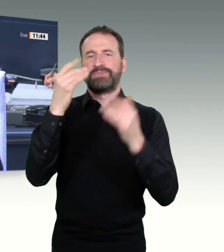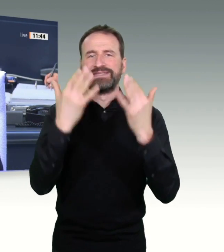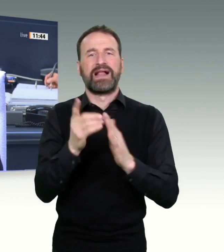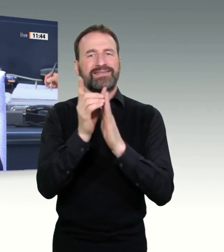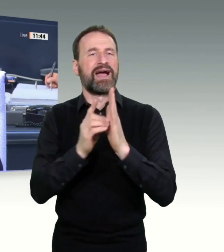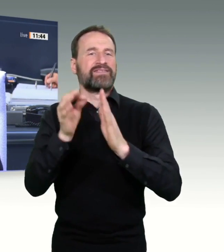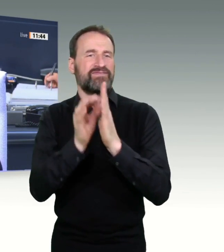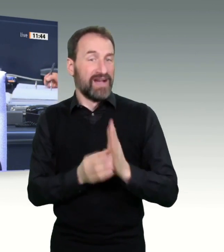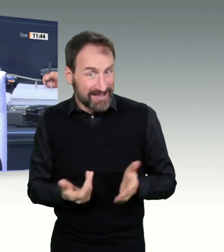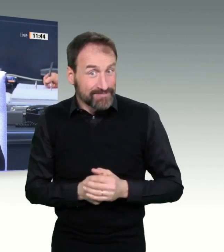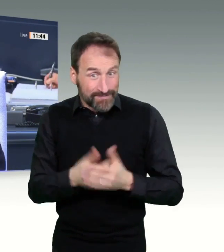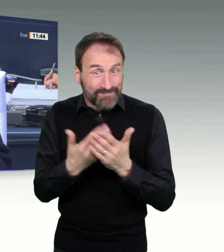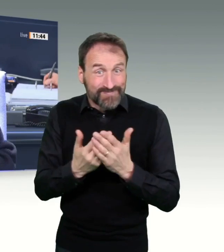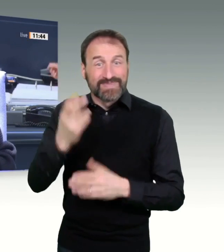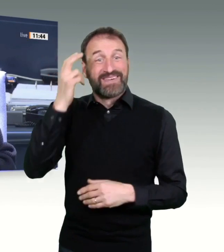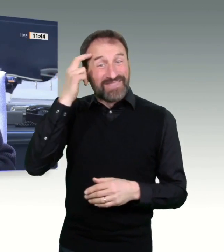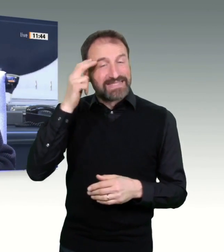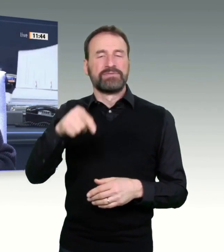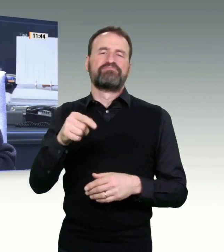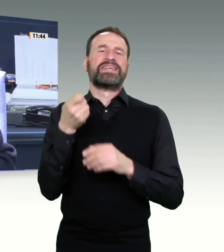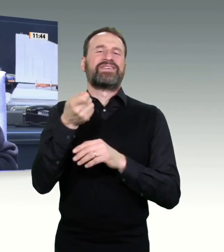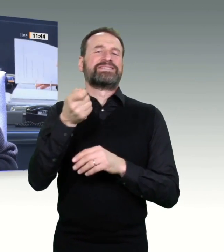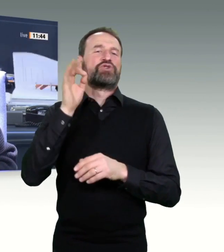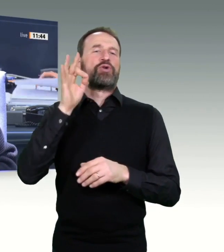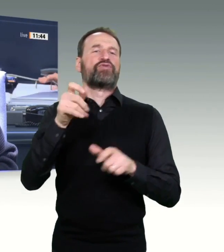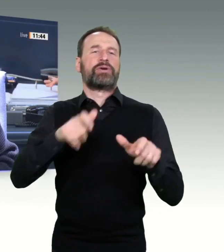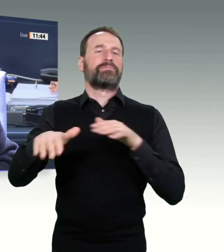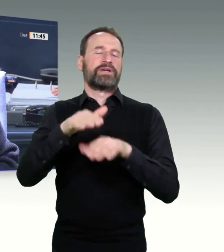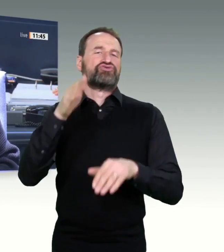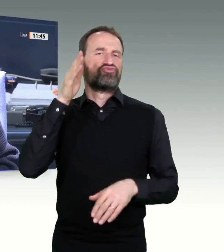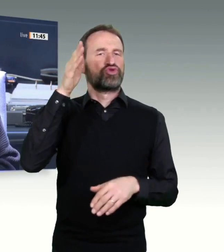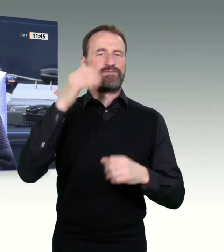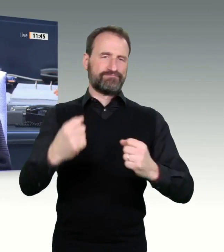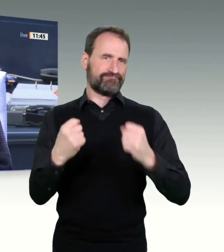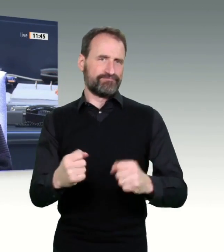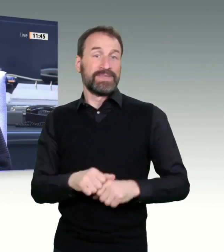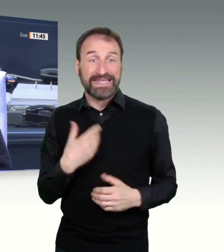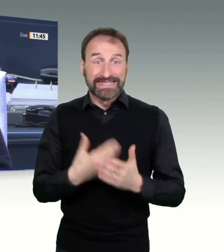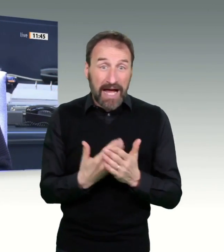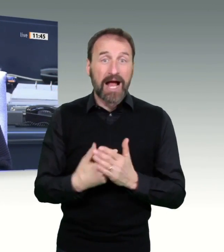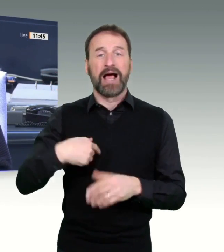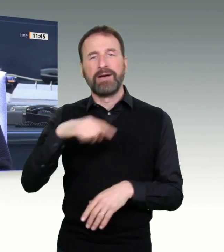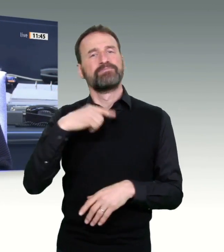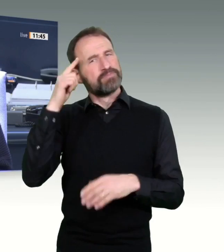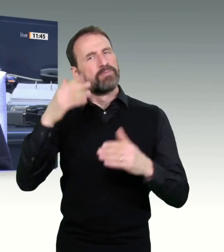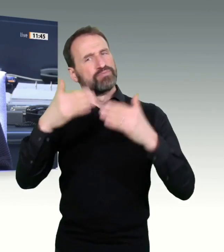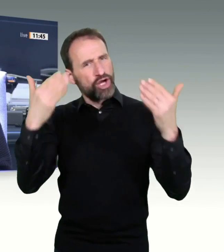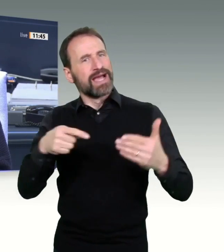gibt es nicht. Dann wird genau so verfahren. Ich rufe auf die Tagesordnungspunkte 26.